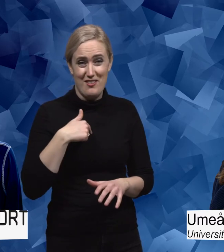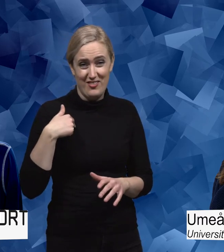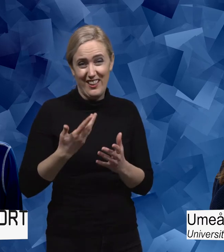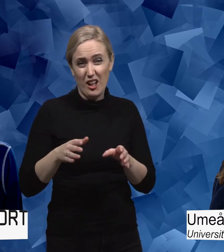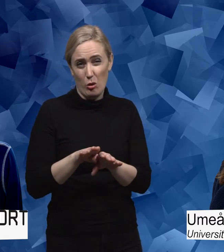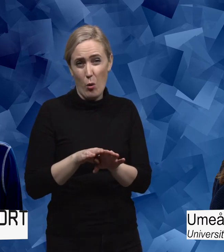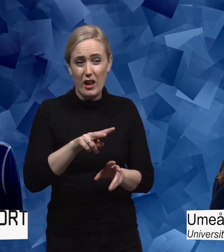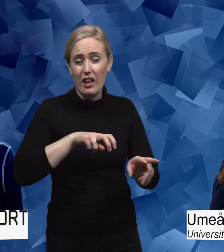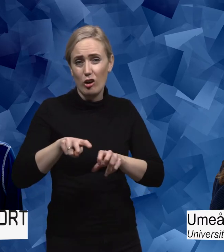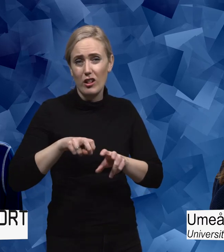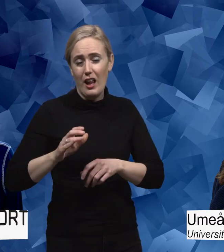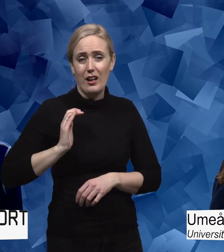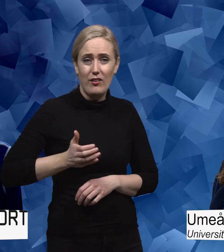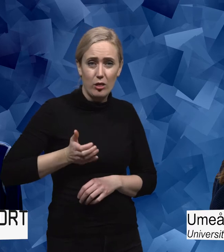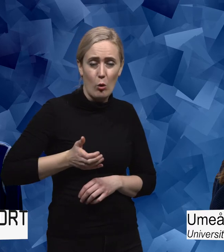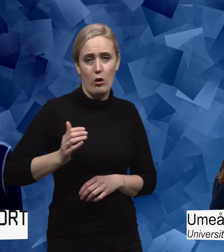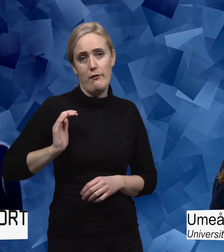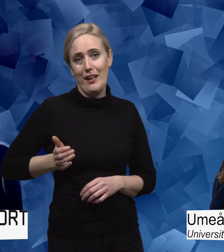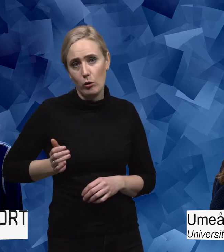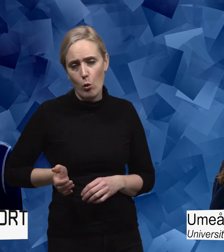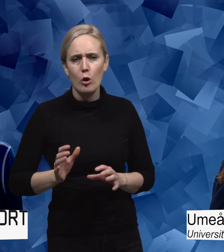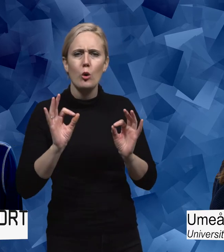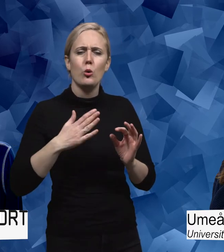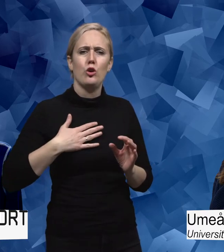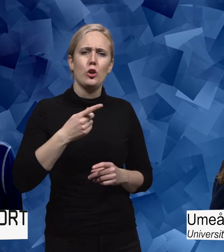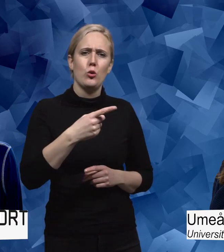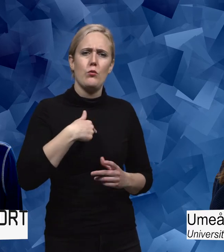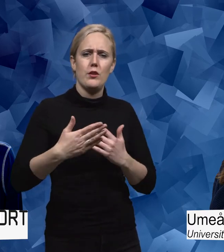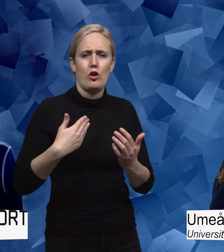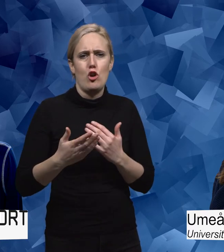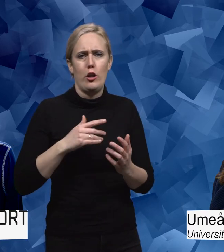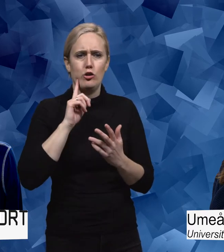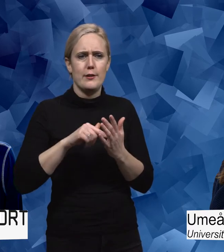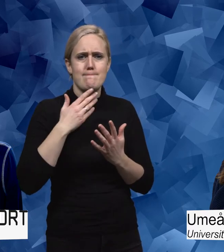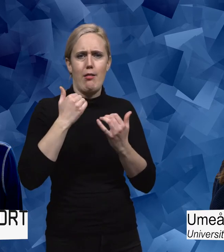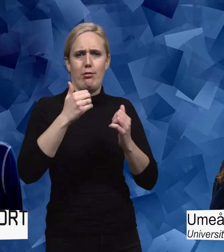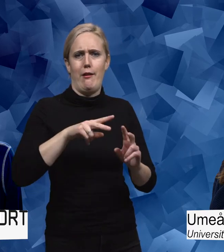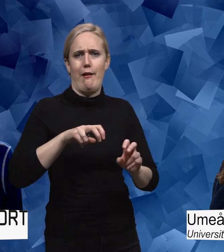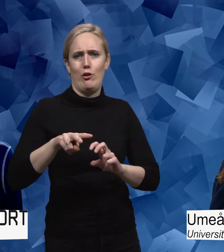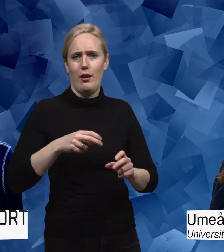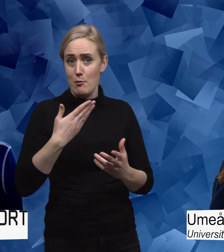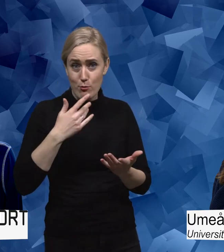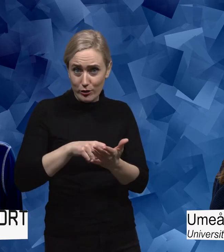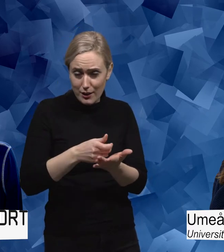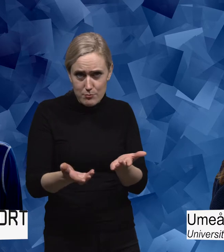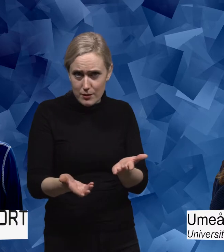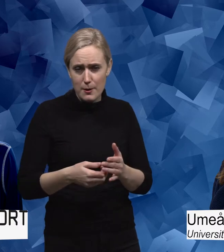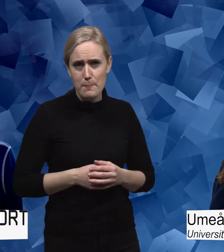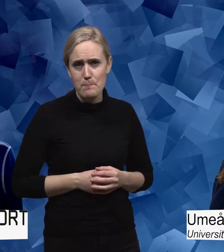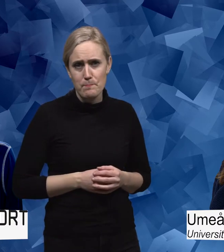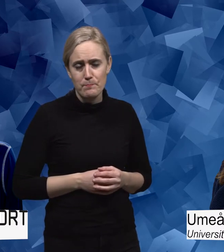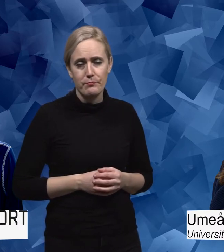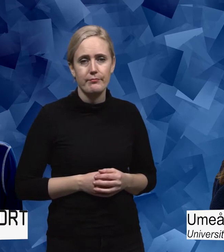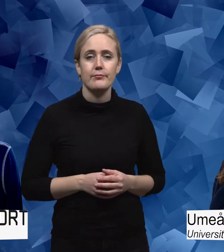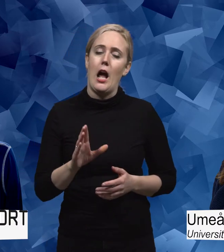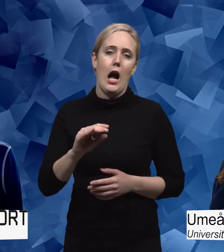rekrytera flickor och kvinnor till våra idrotter. Hur tycker du att vi ska göra för att bli bättre på det här området? Har du några bra tips? Ja,